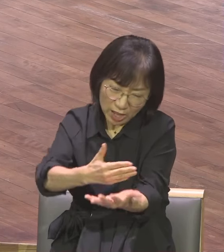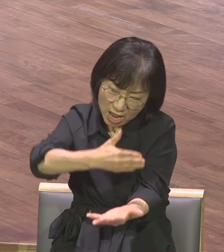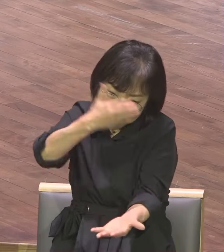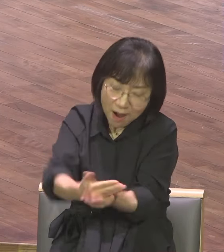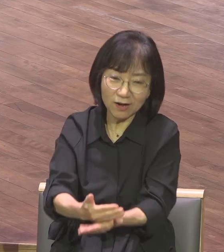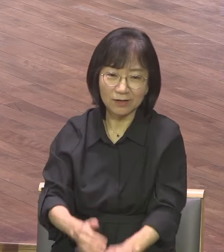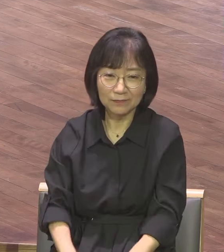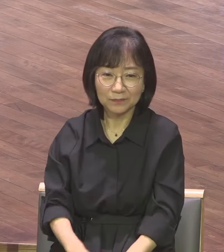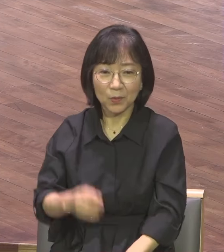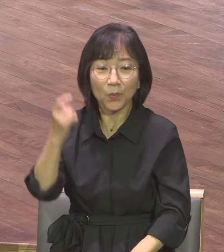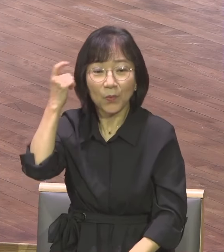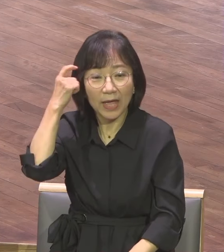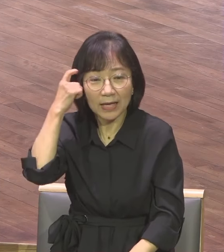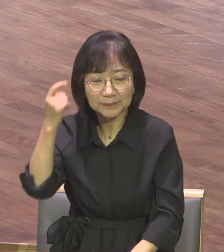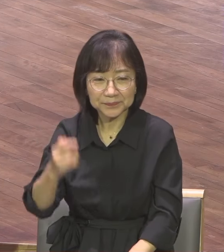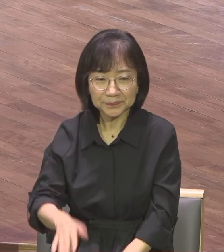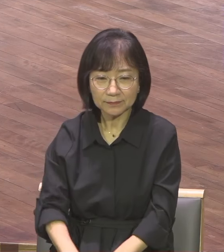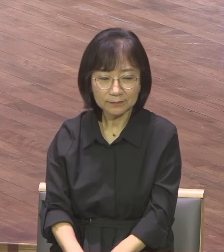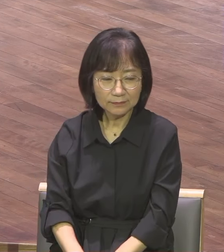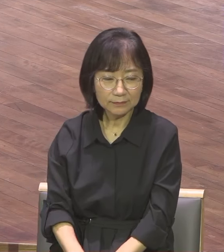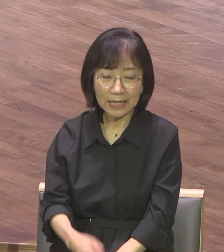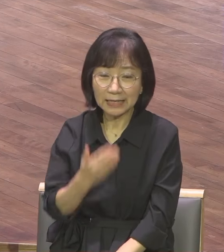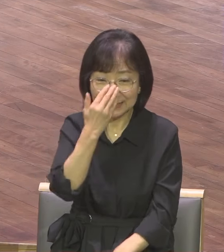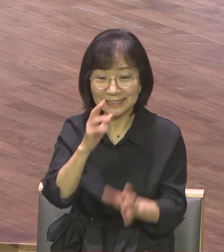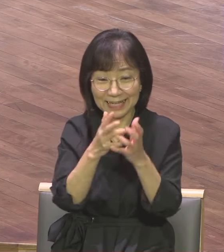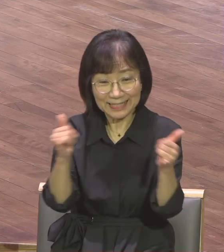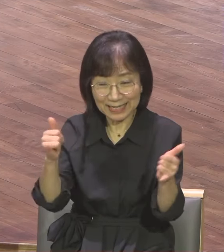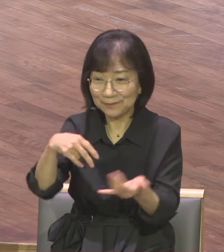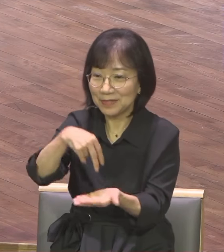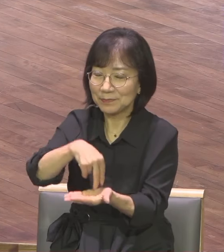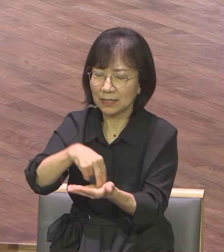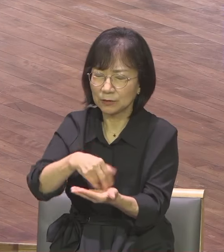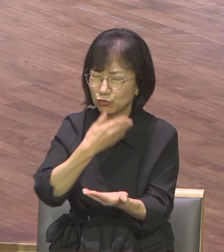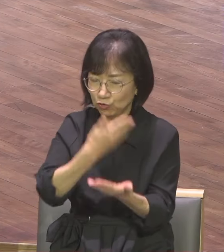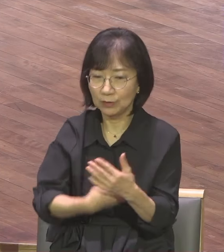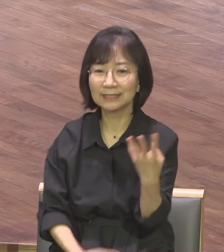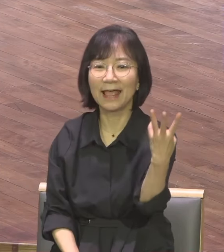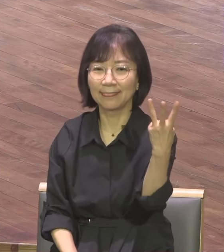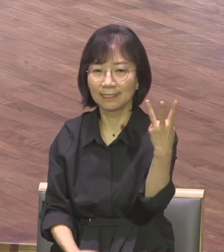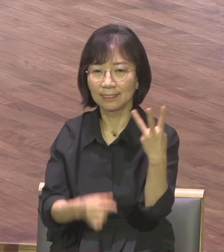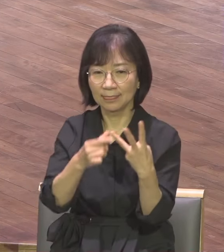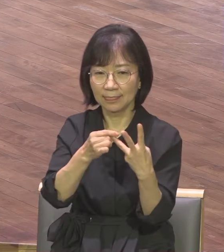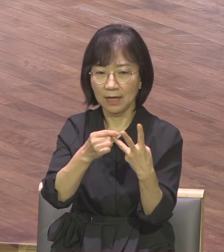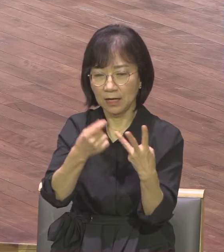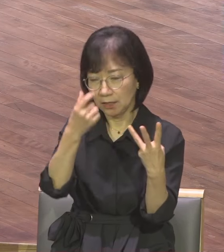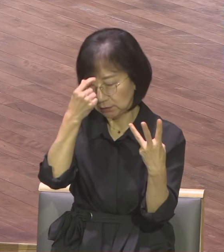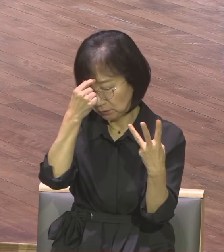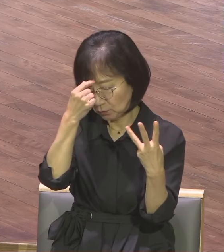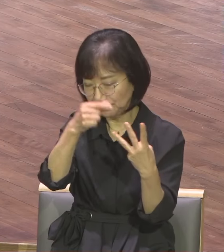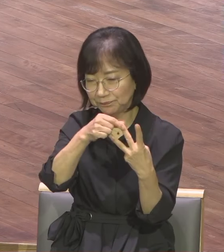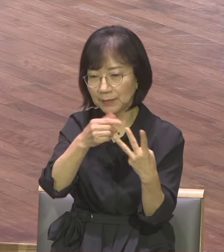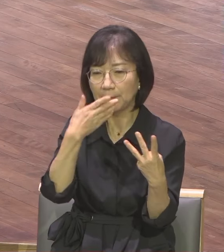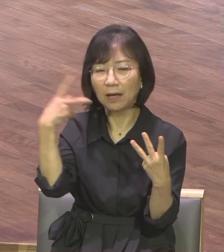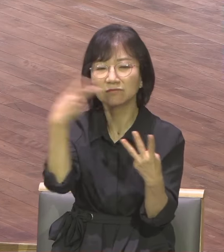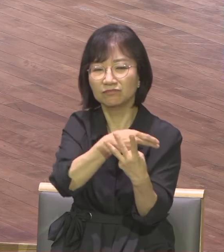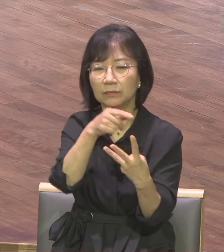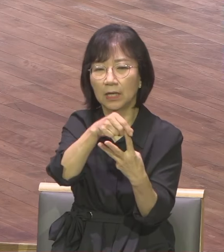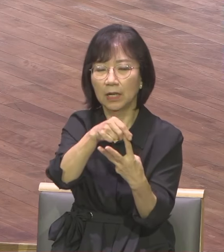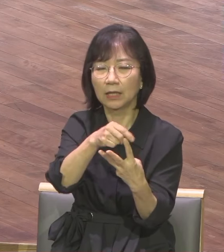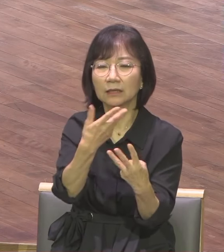가장 귀한 것을 세계로 봐요 기도, 구제, 금식입니다 가장 신성시역이에요